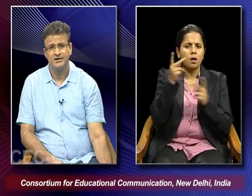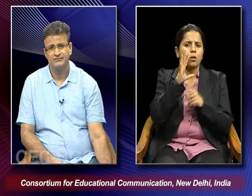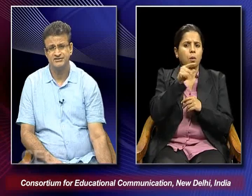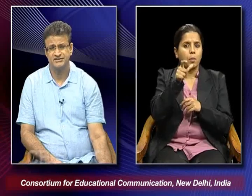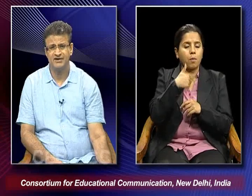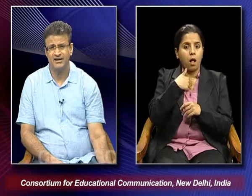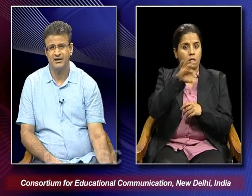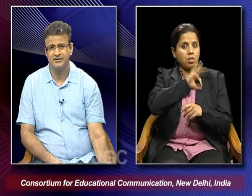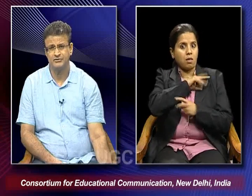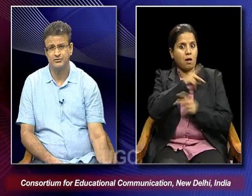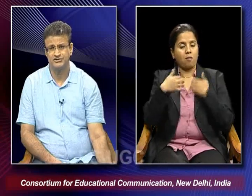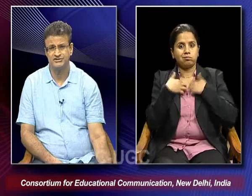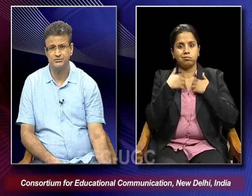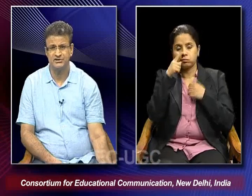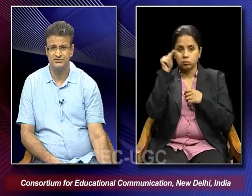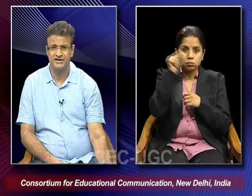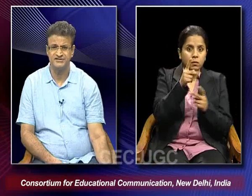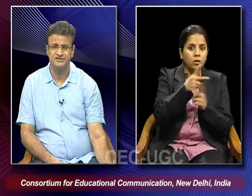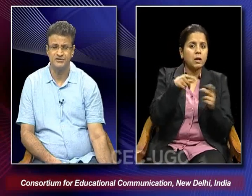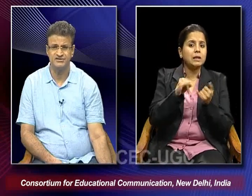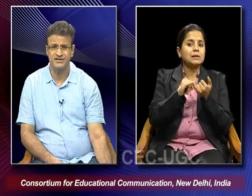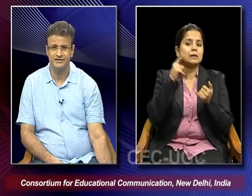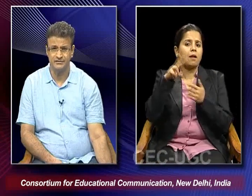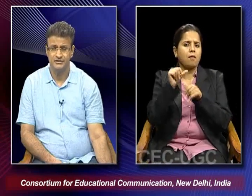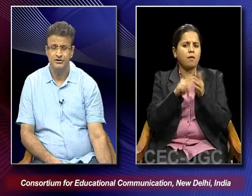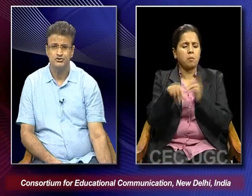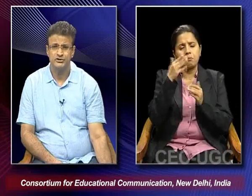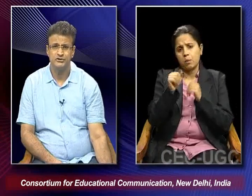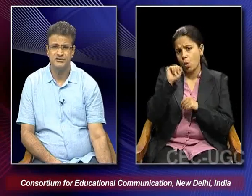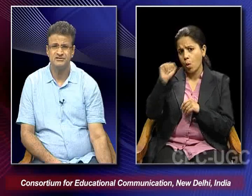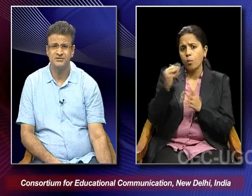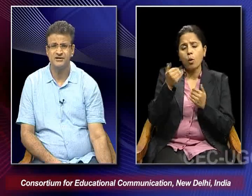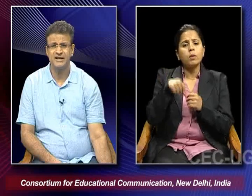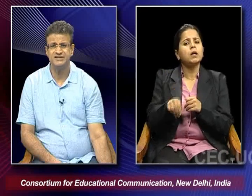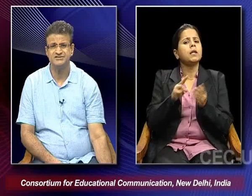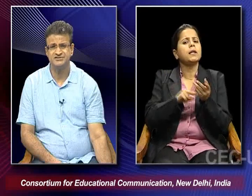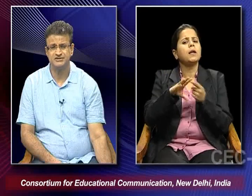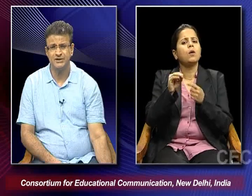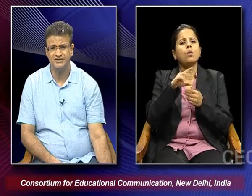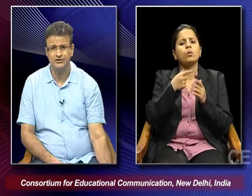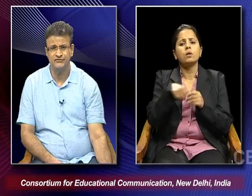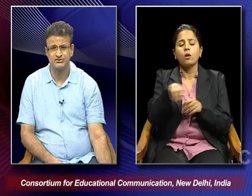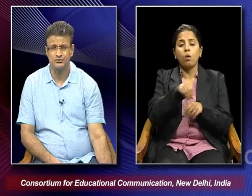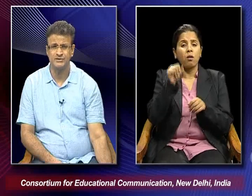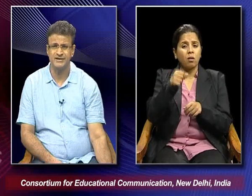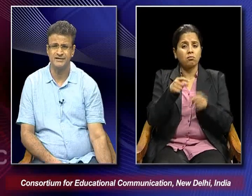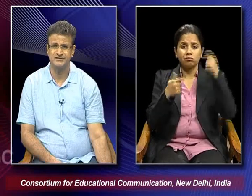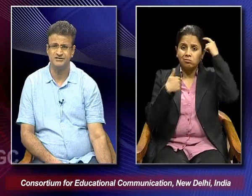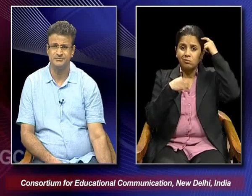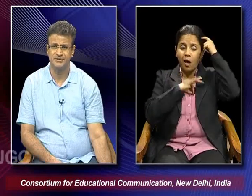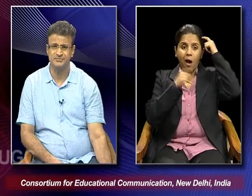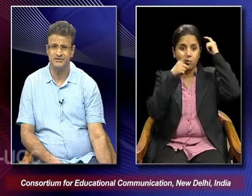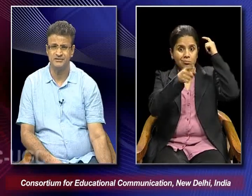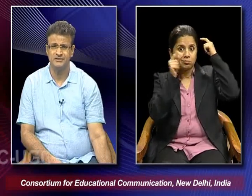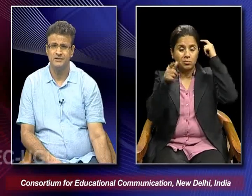which Silvana introduces into the otherwise Neuralist canon. So Neuralism recognized sexuality of its own characters